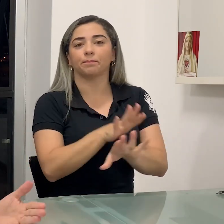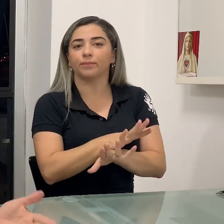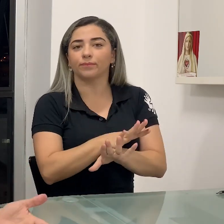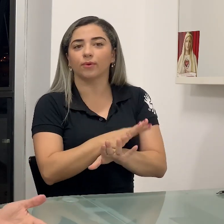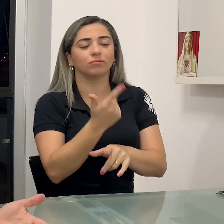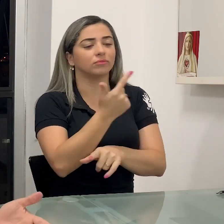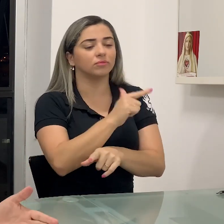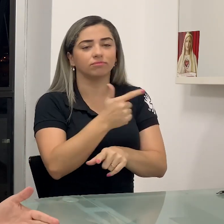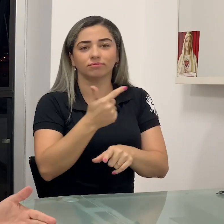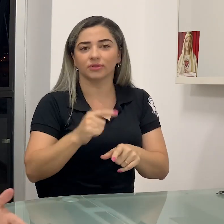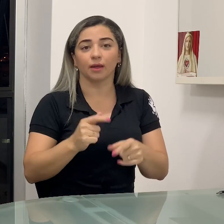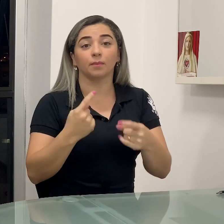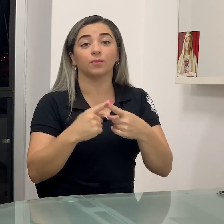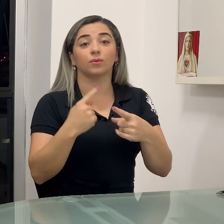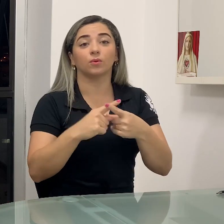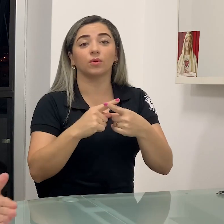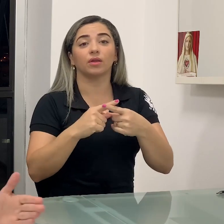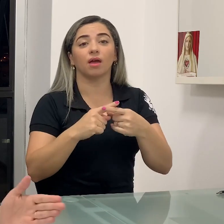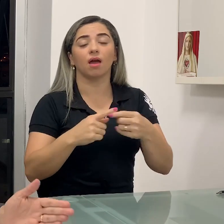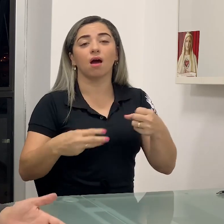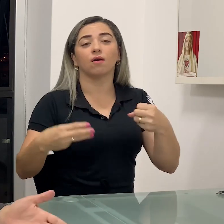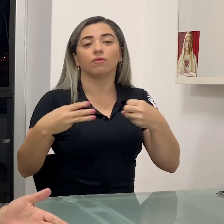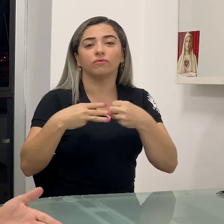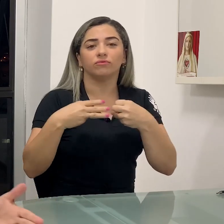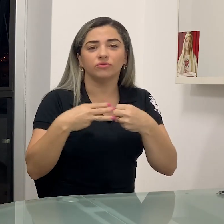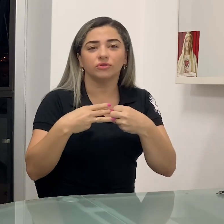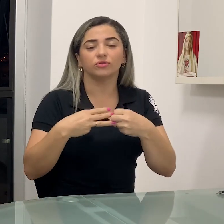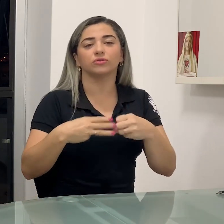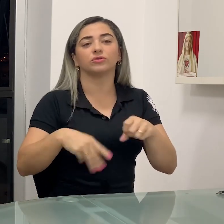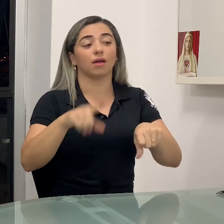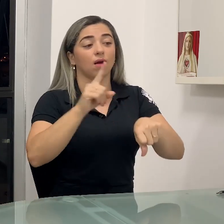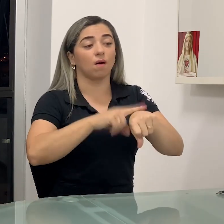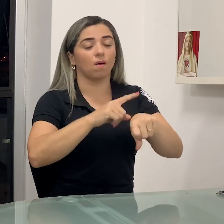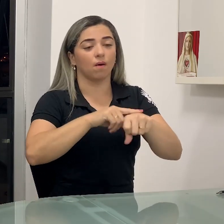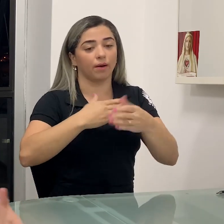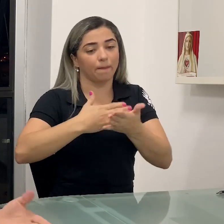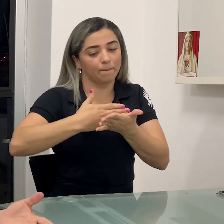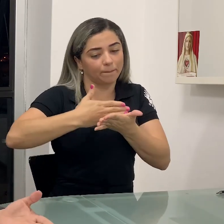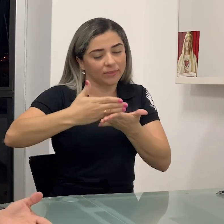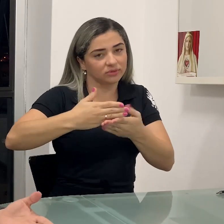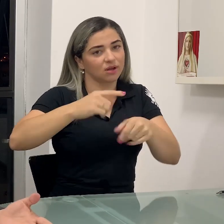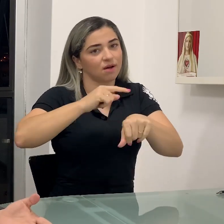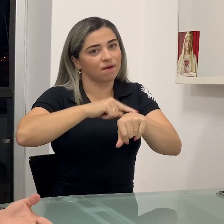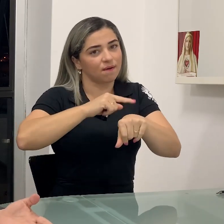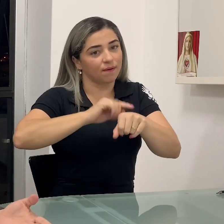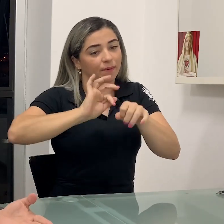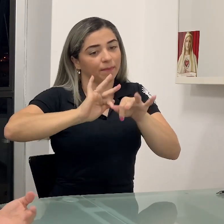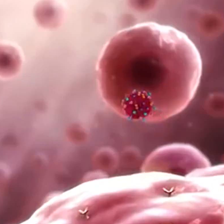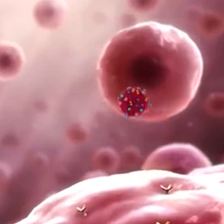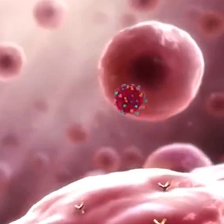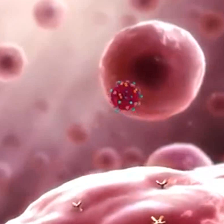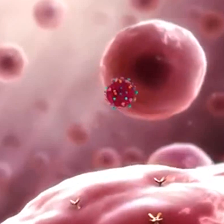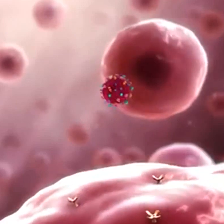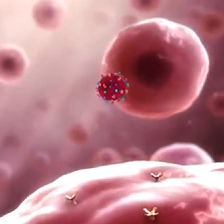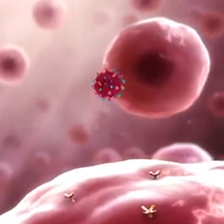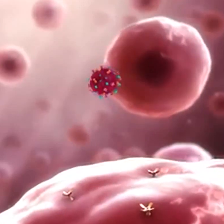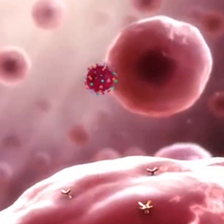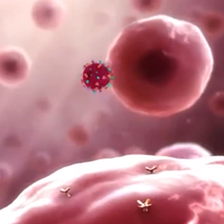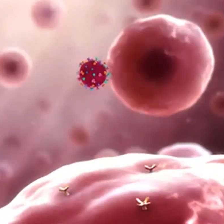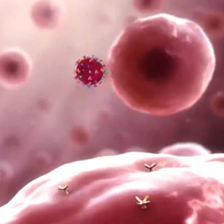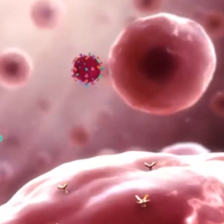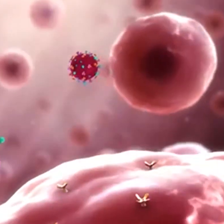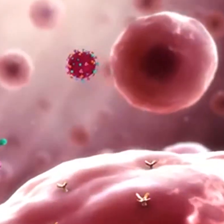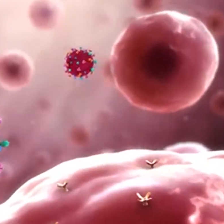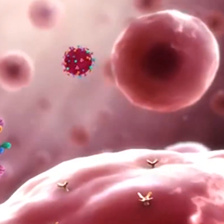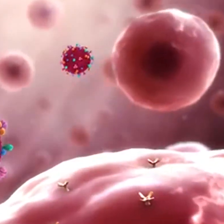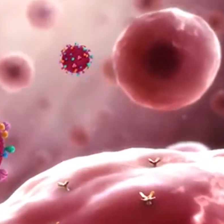infecção viral. Infecção viral tem hora para começar e hora para acabar, apesar de não ter um tratamento específico. A TV Sistec irá